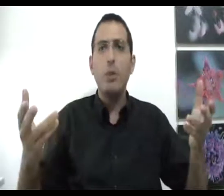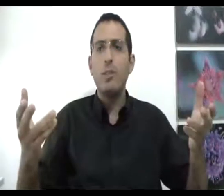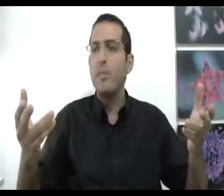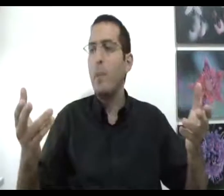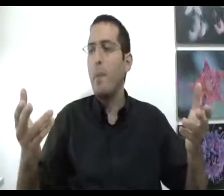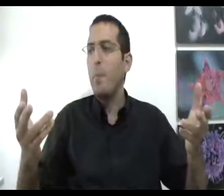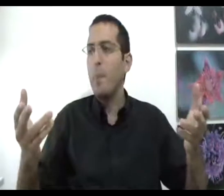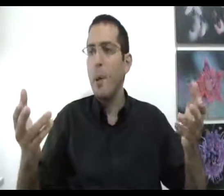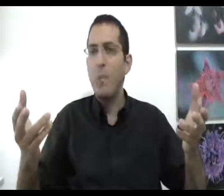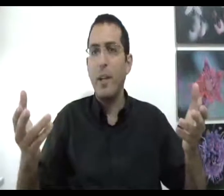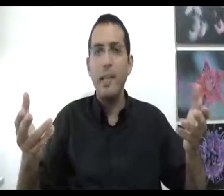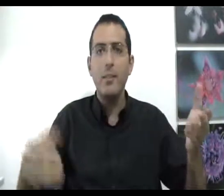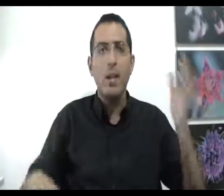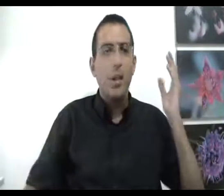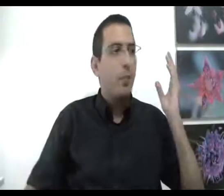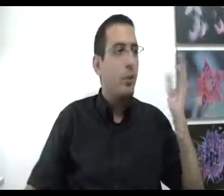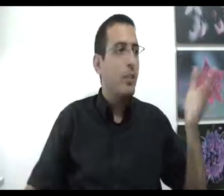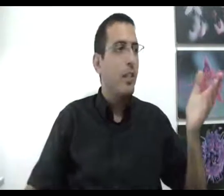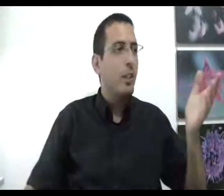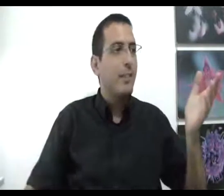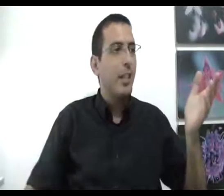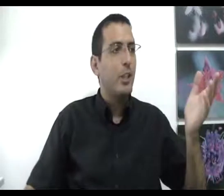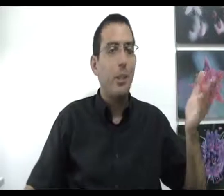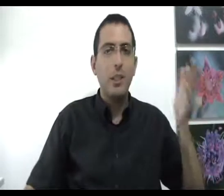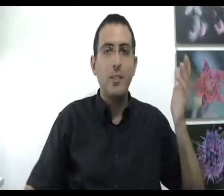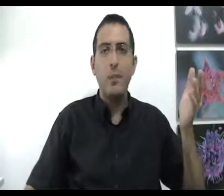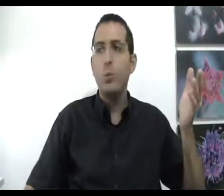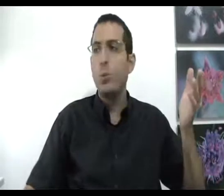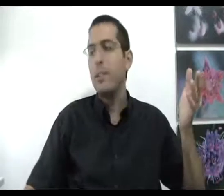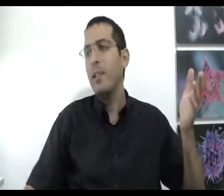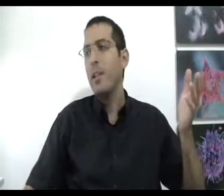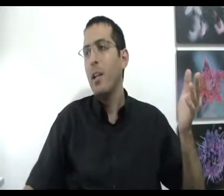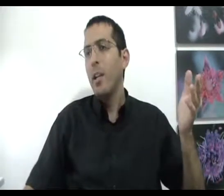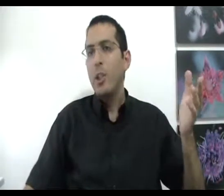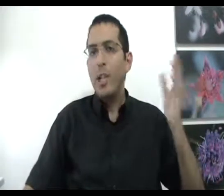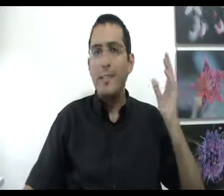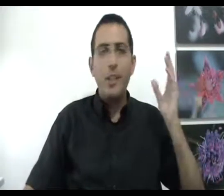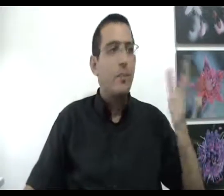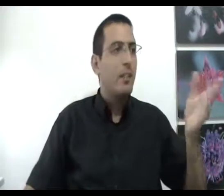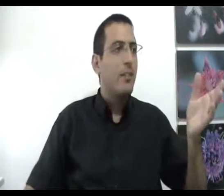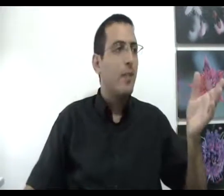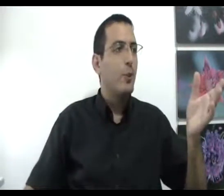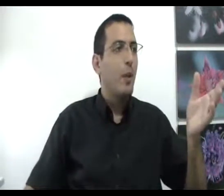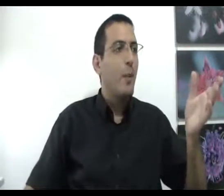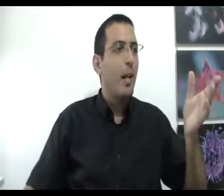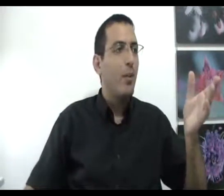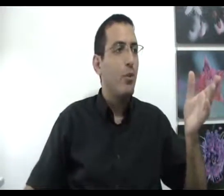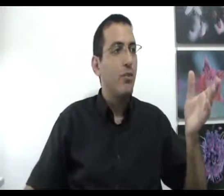שרוצה לבדוק במה הוא מפחד פשוט שיעשה רשימה של הדברים שהוא רוצה שיעשה רשימה של הדברים שגורים לו להרגיש טוב